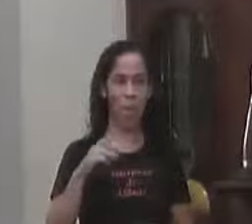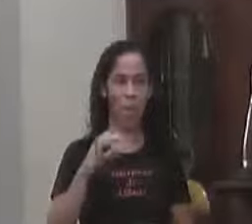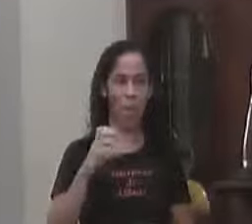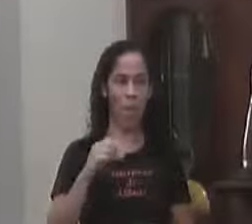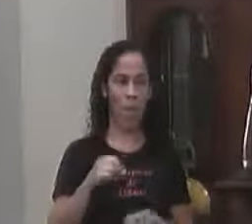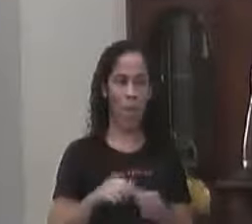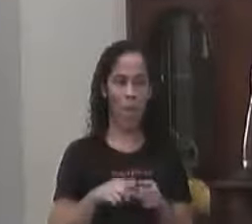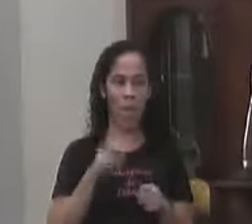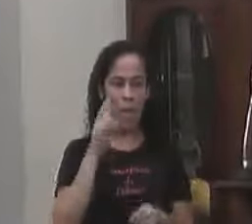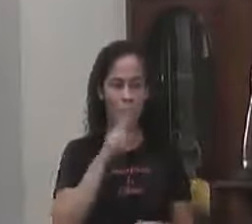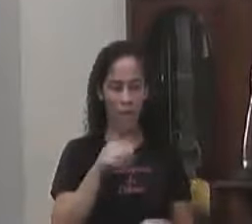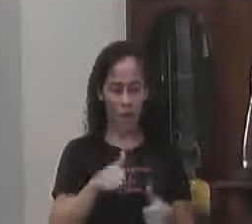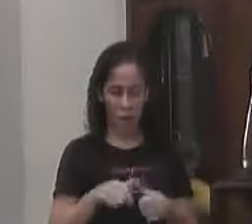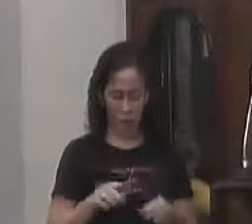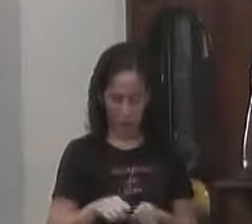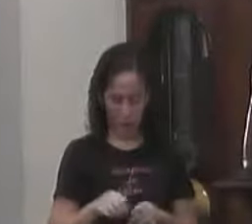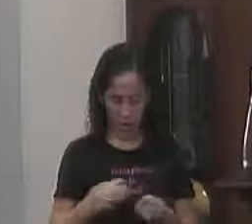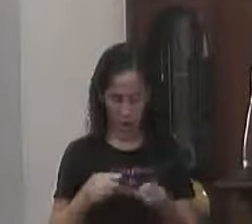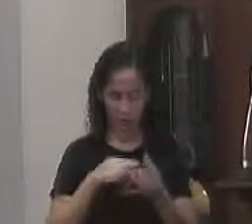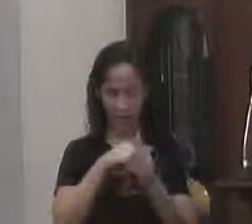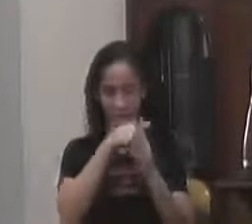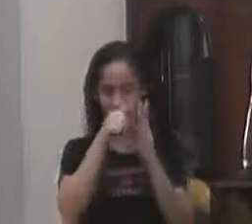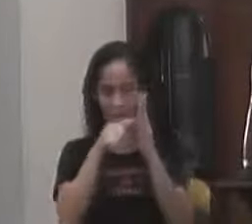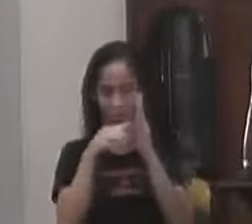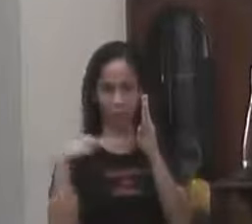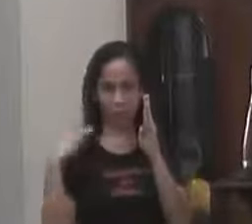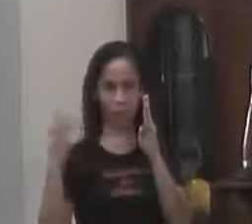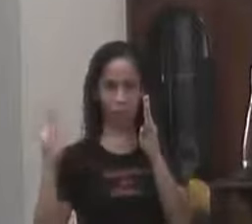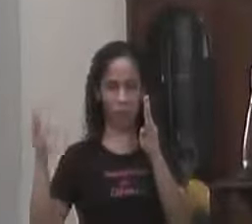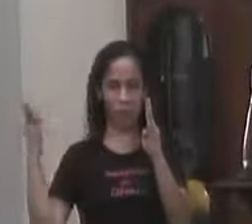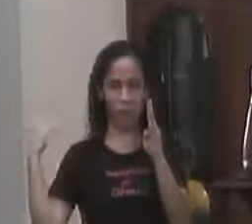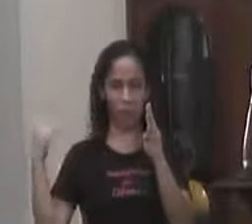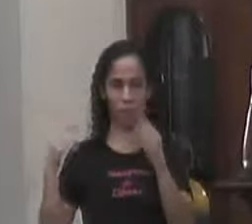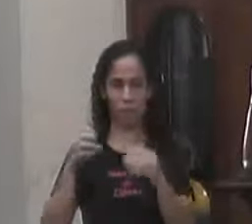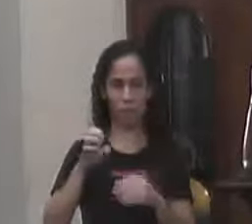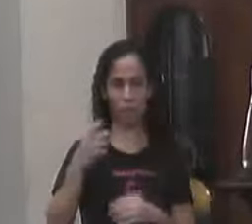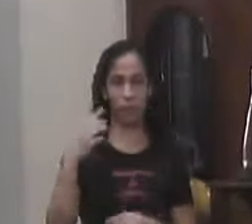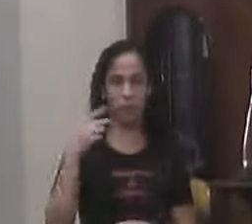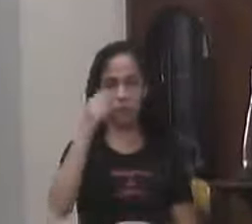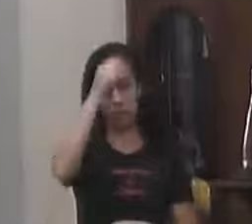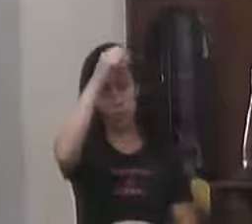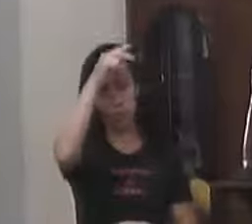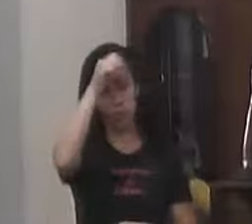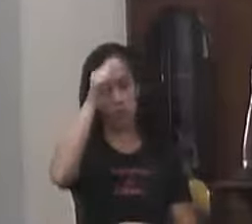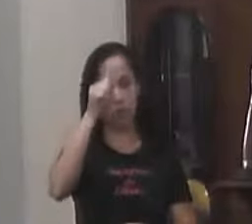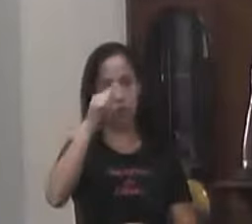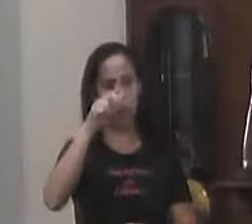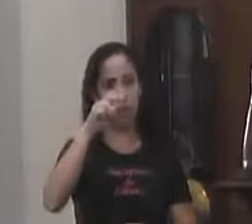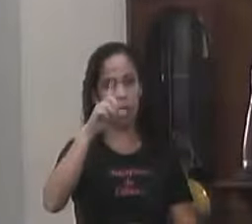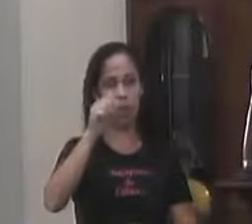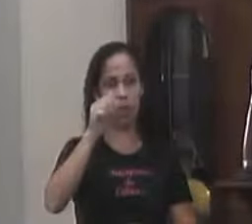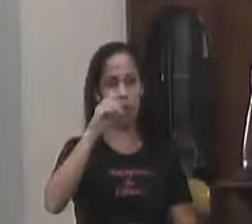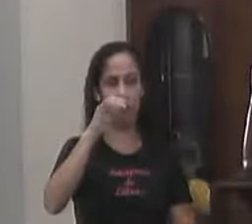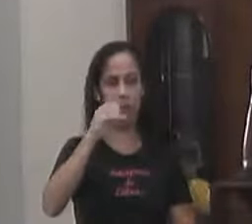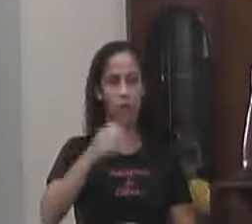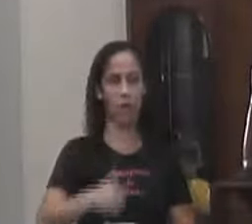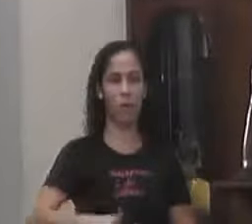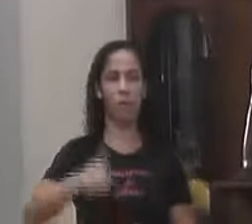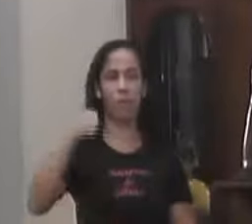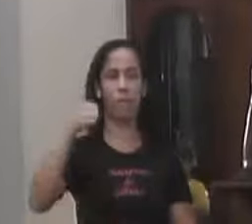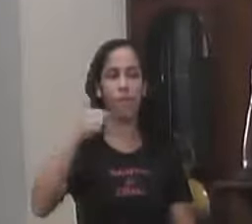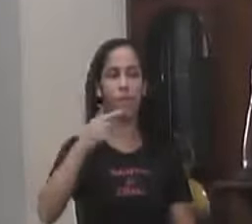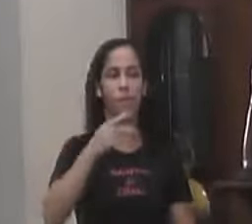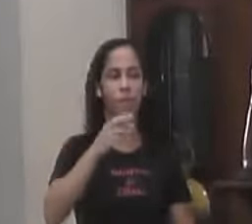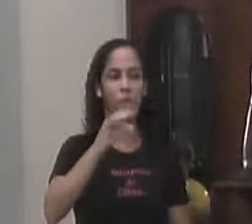Marcelo De Santa Isabel Está aí Aquela obra Foi votada Na época Do ex-prefeito Álvaro Cabral É a melhor modalidade